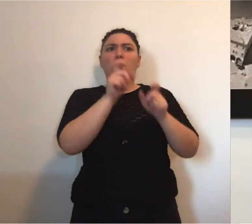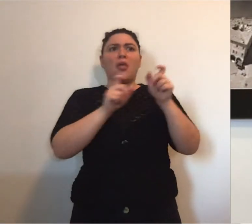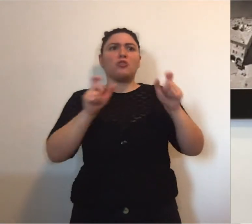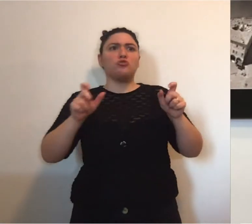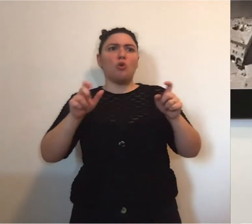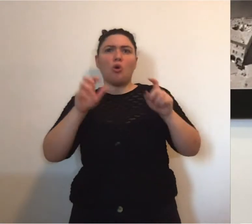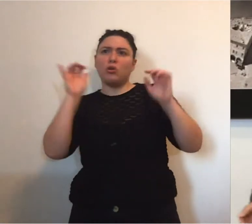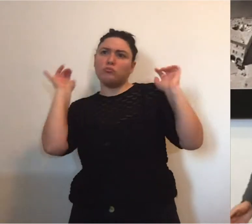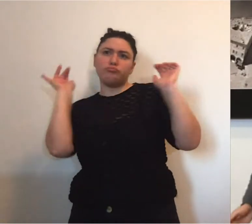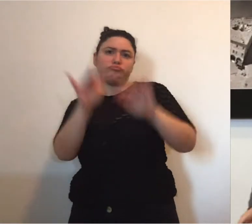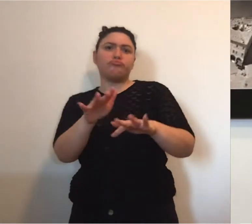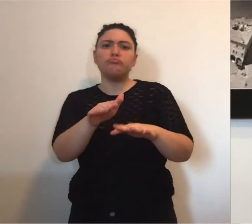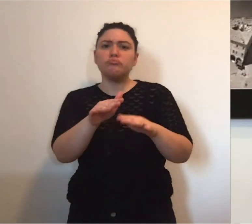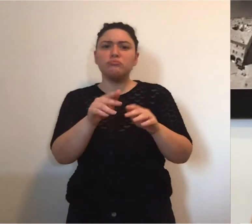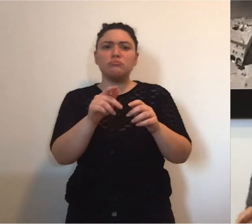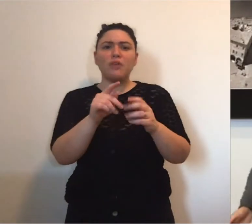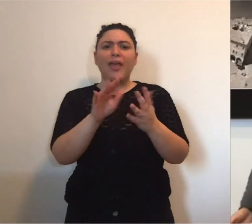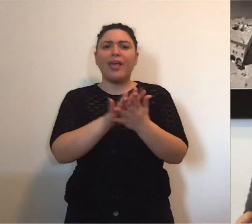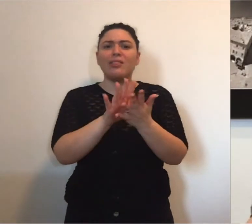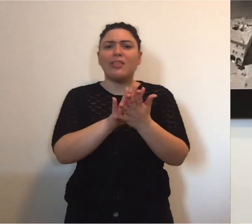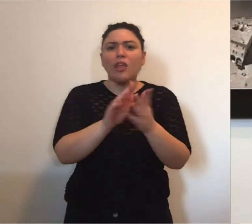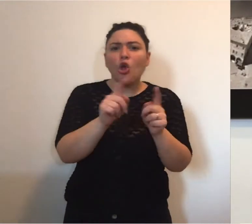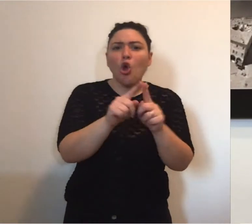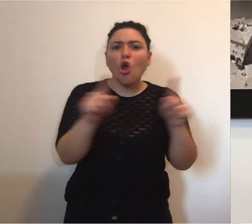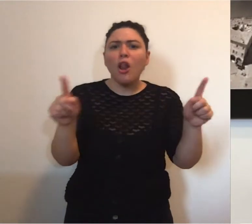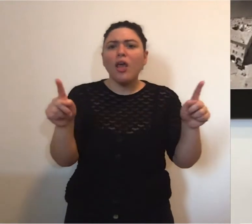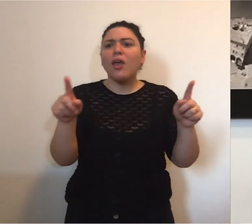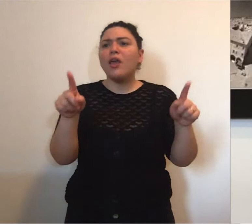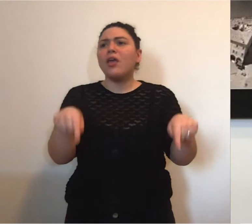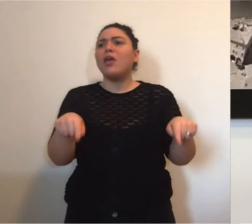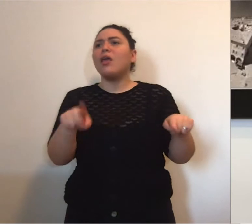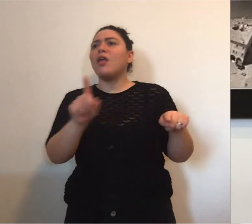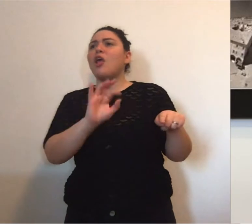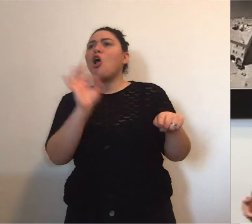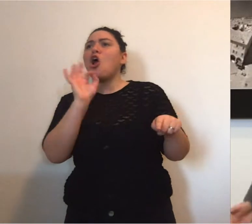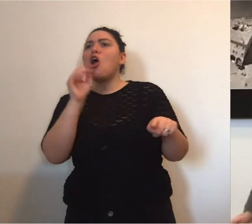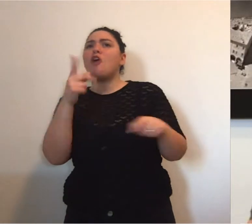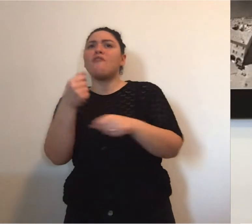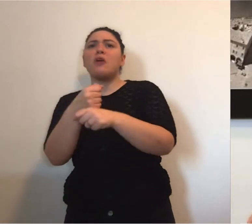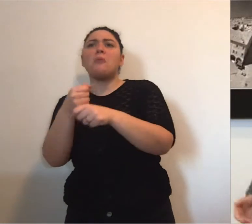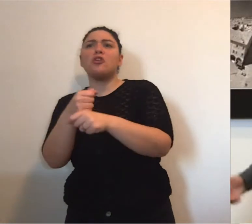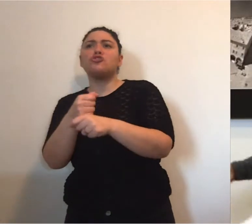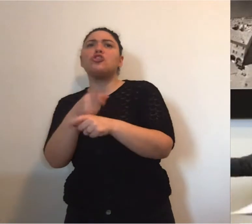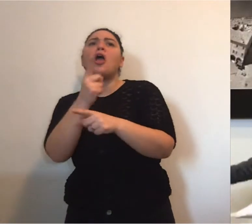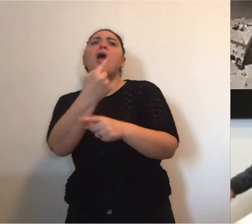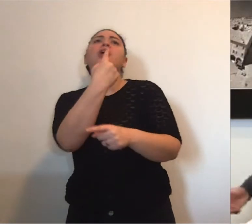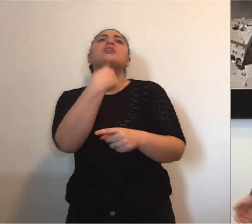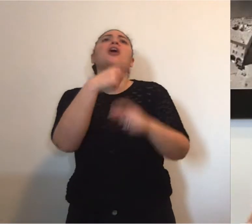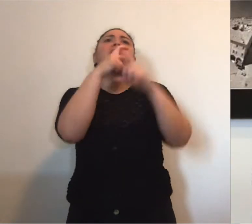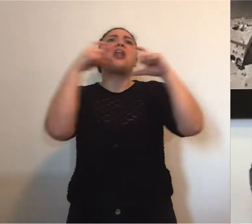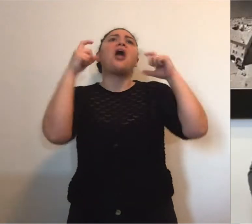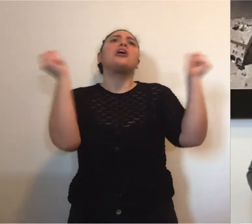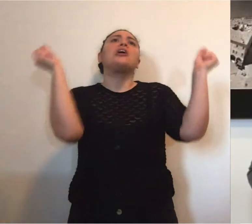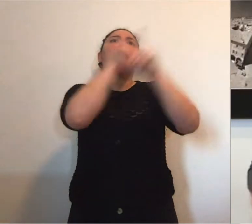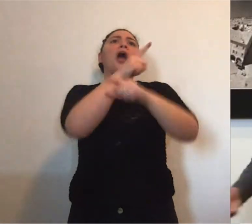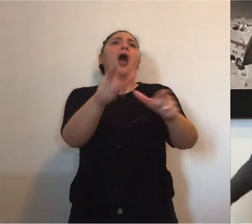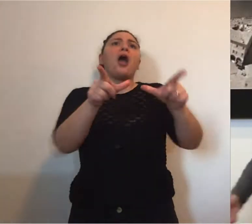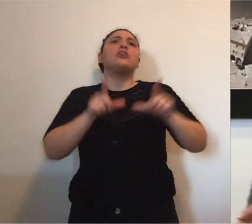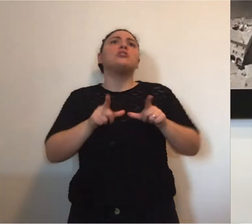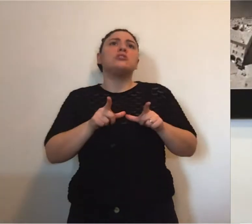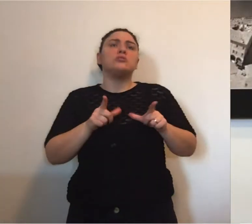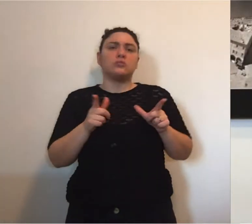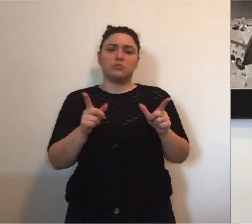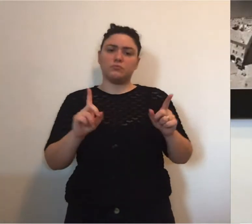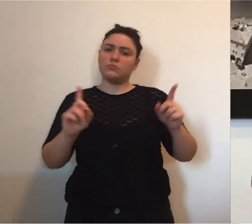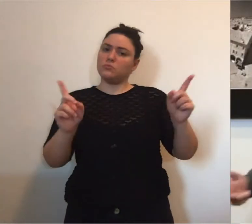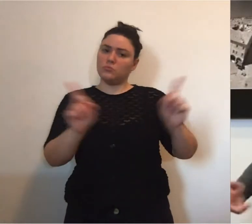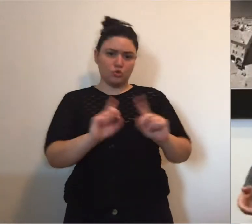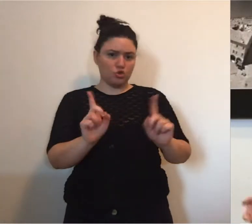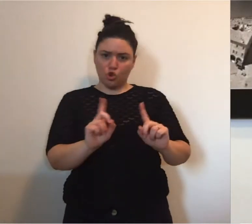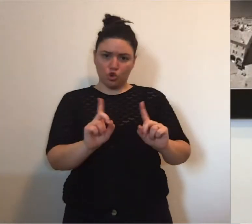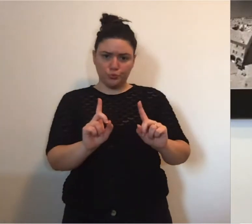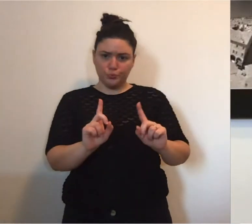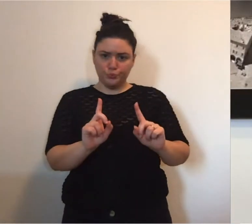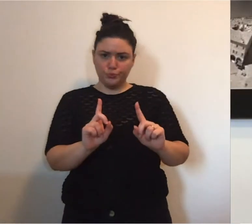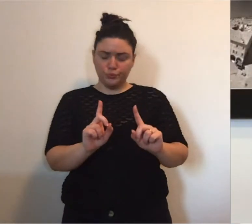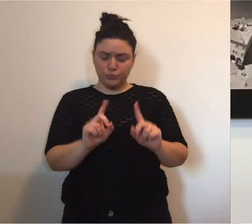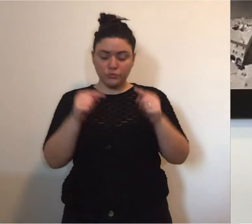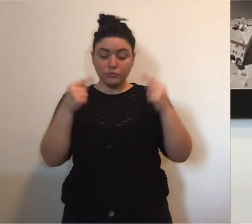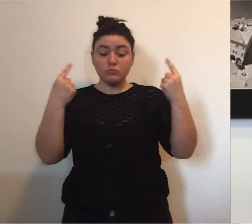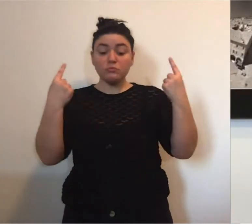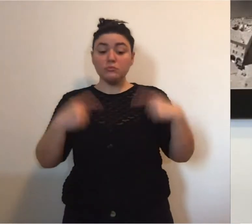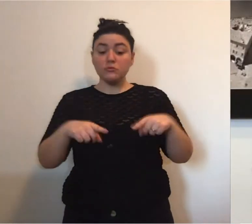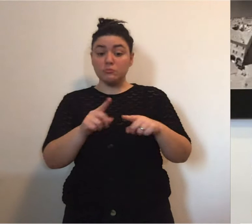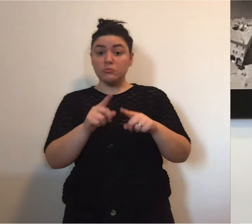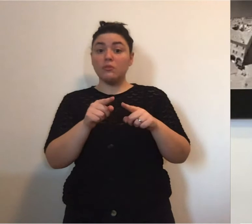dare ai giornali stamattina mi è stato segnalato che sono state prese d'assalto le edicole acidate le mascherine gratis